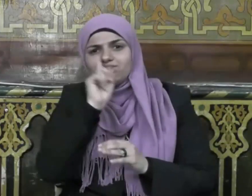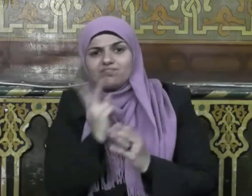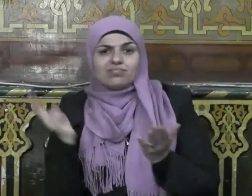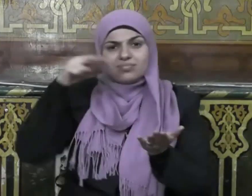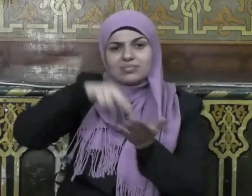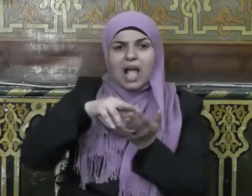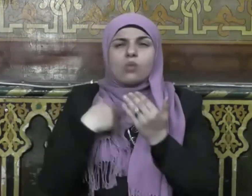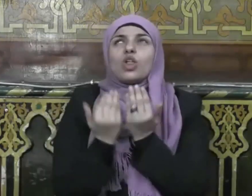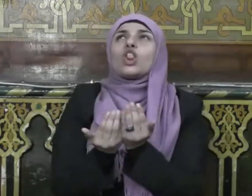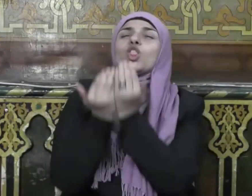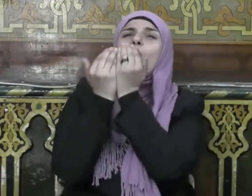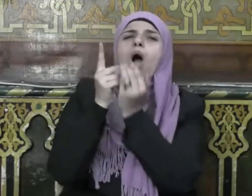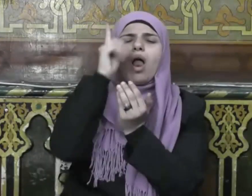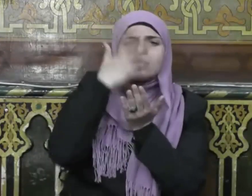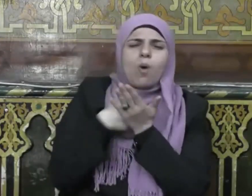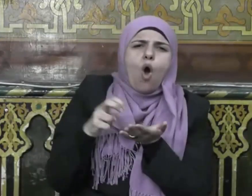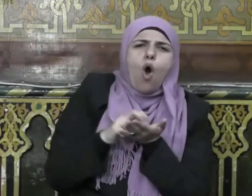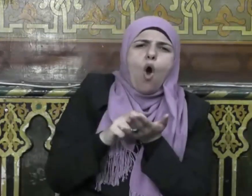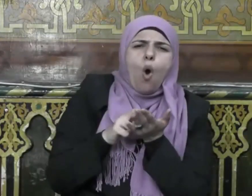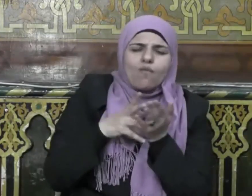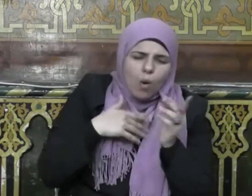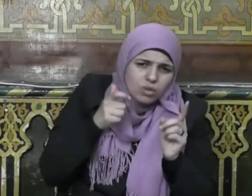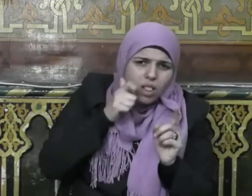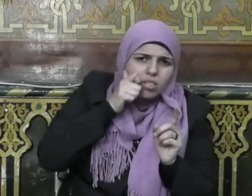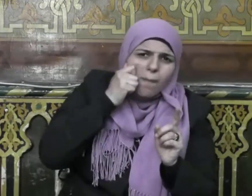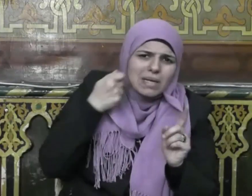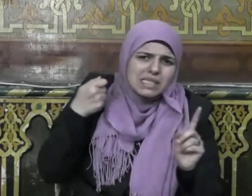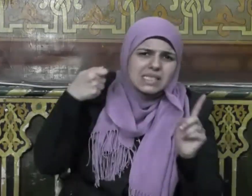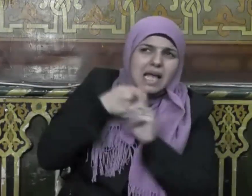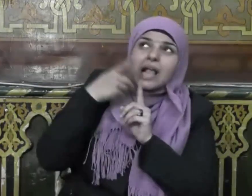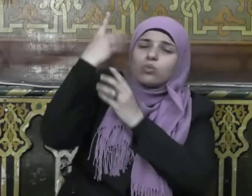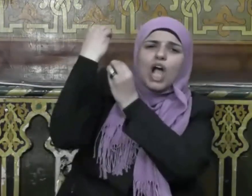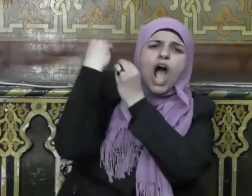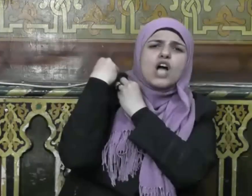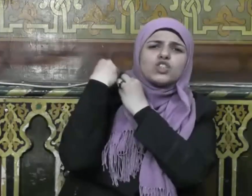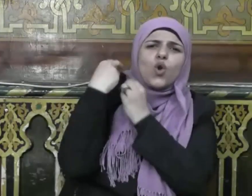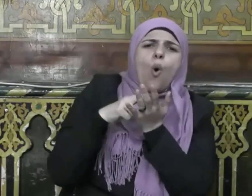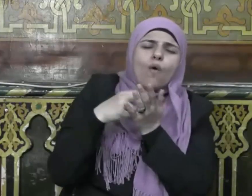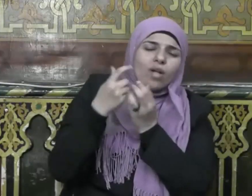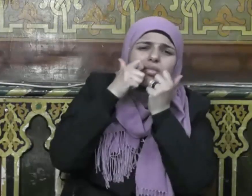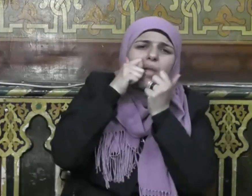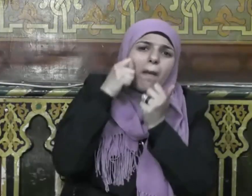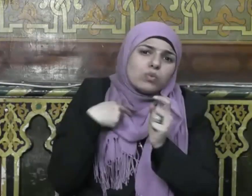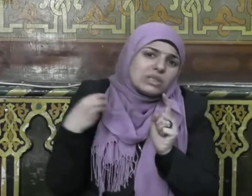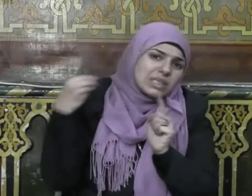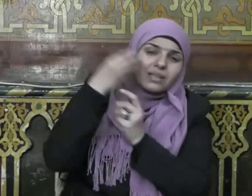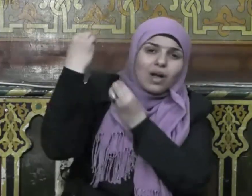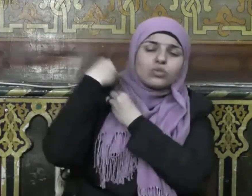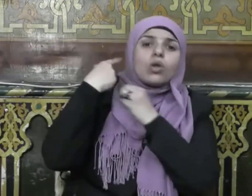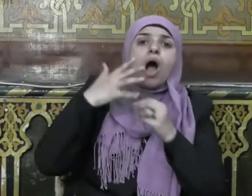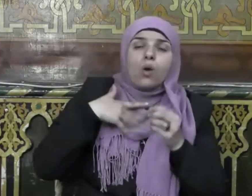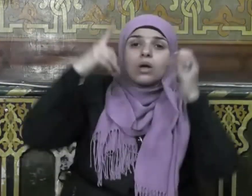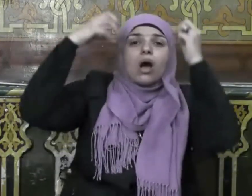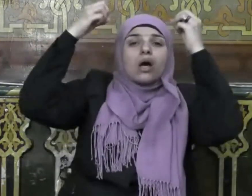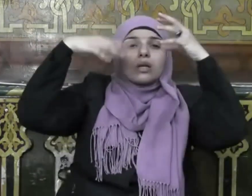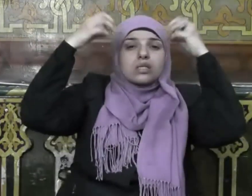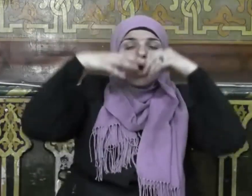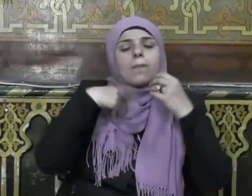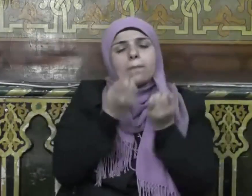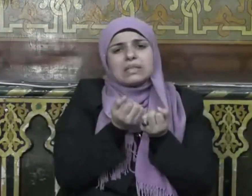يدعون ربهم خوفا وطمعا خوفا وطمعا ومما رزقناهم ينفقون